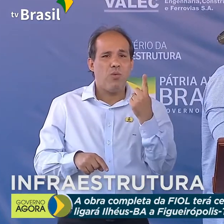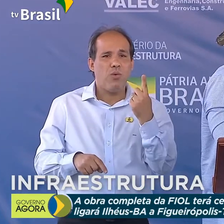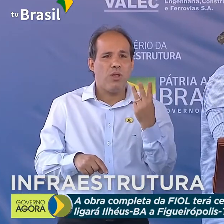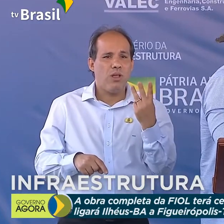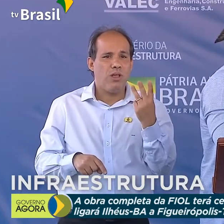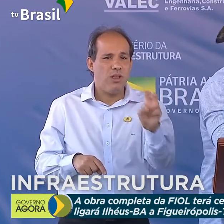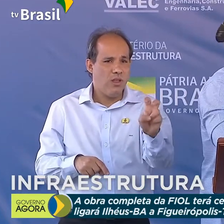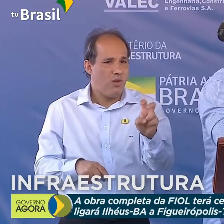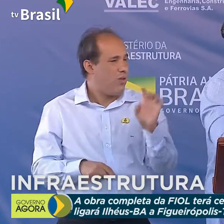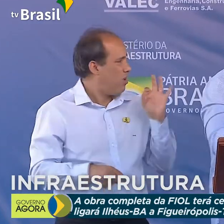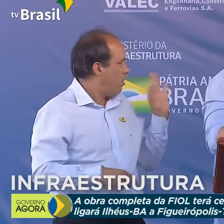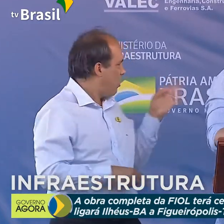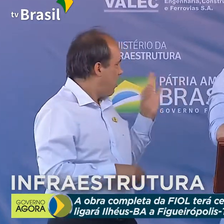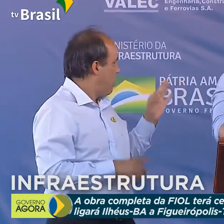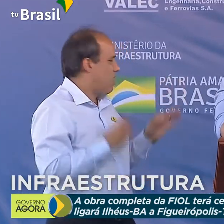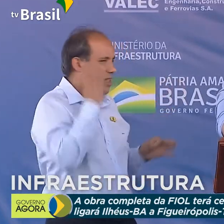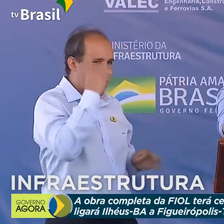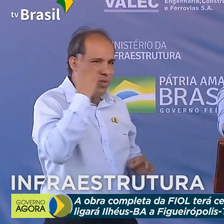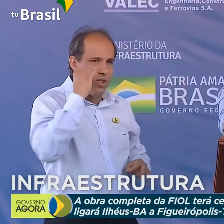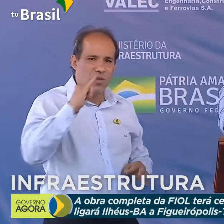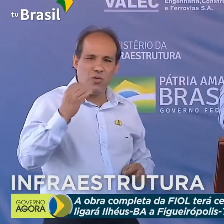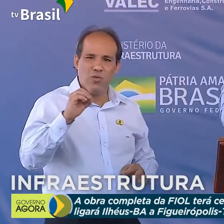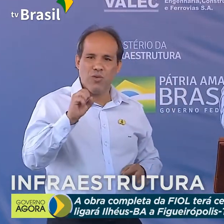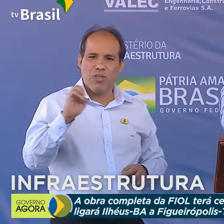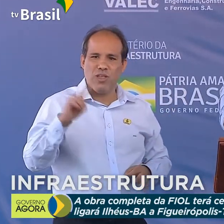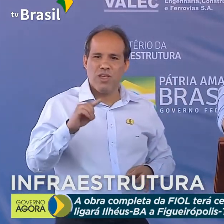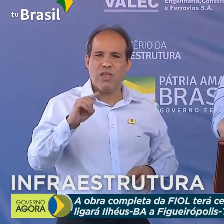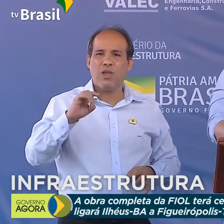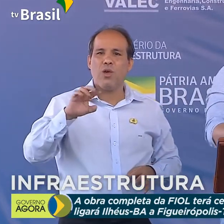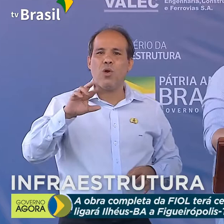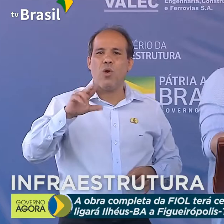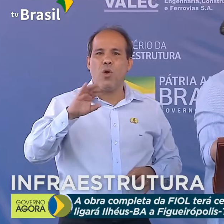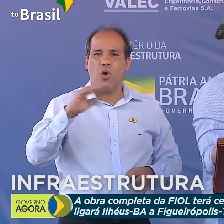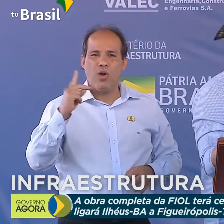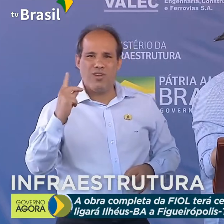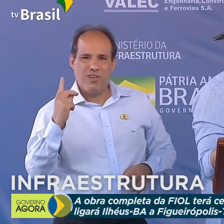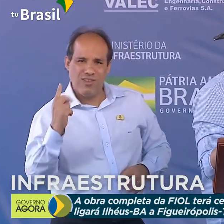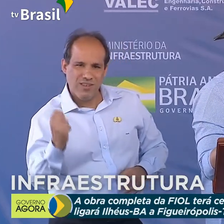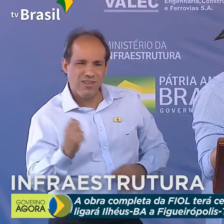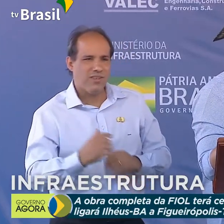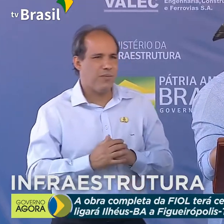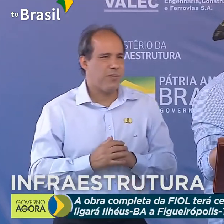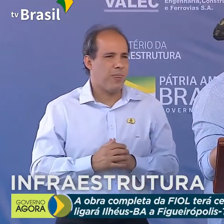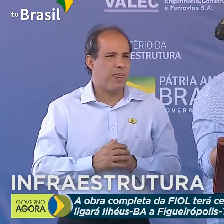Zé Rocha, que vai ligar Jaborandi, Coribe e Cocos.